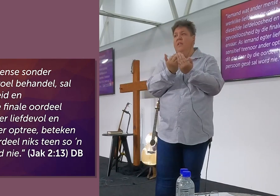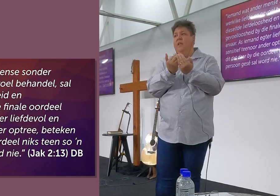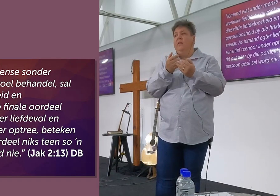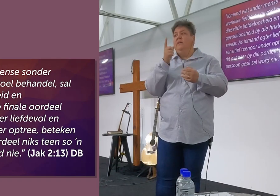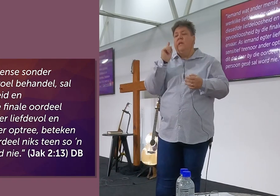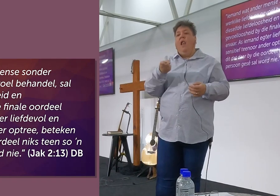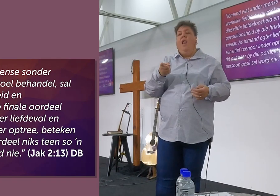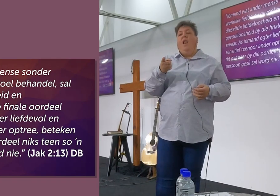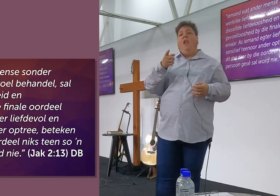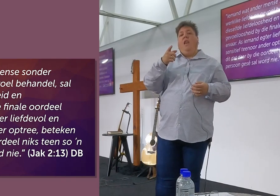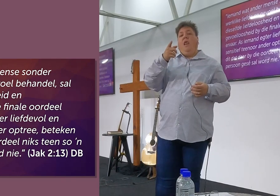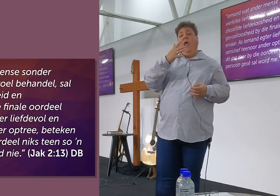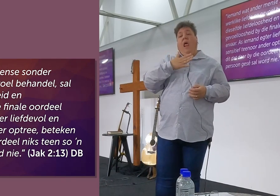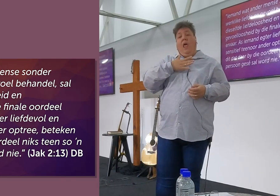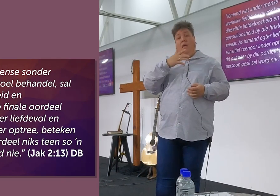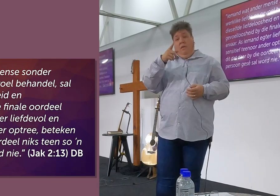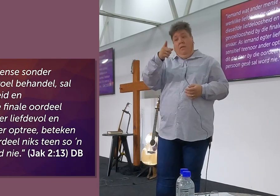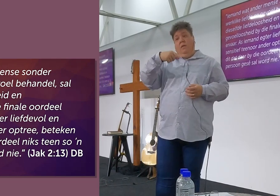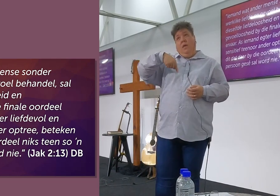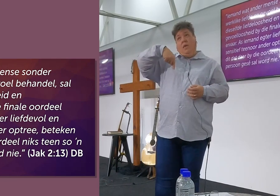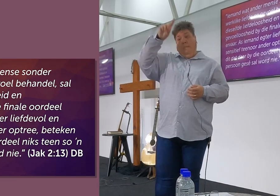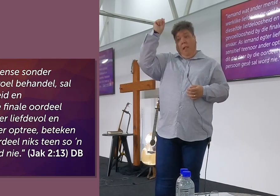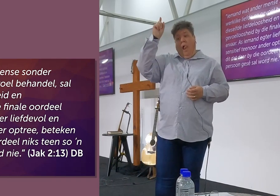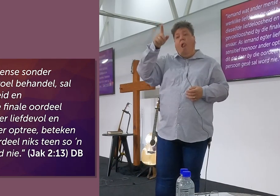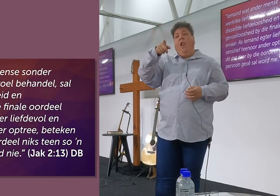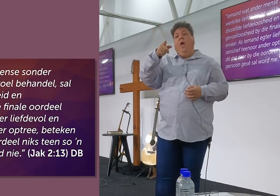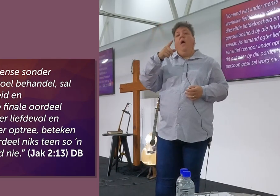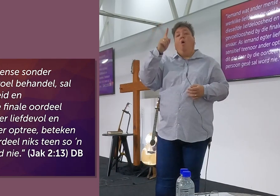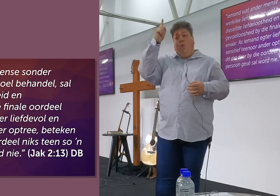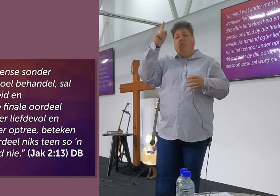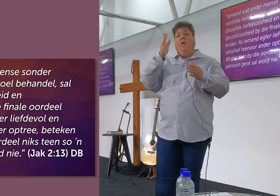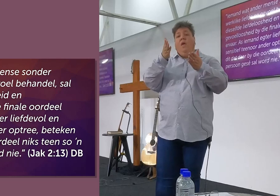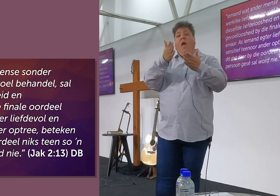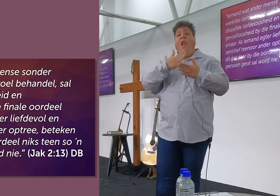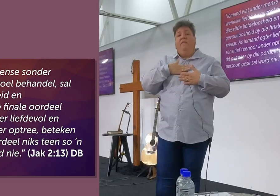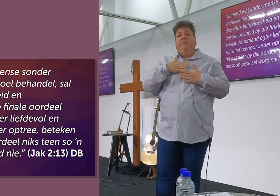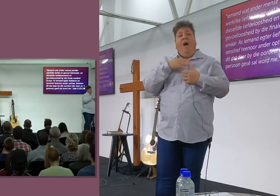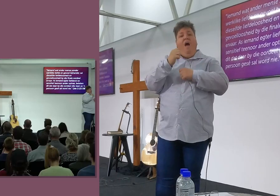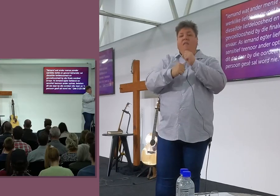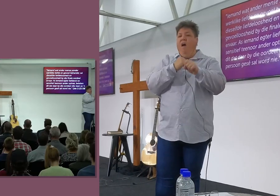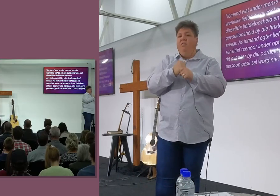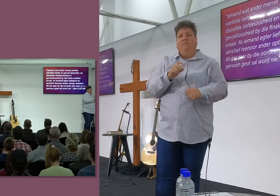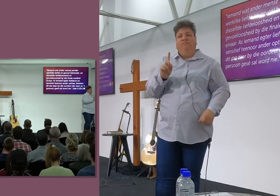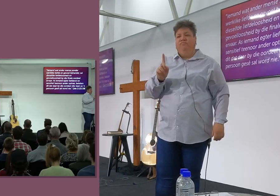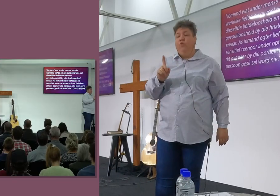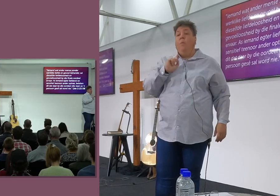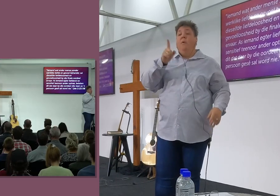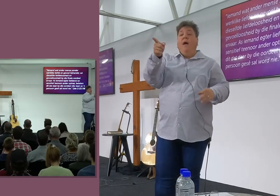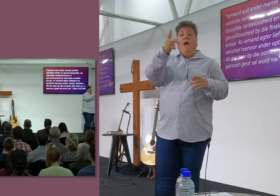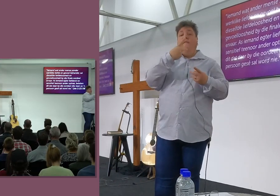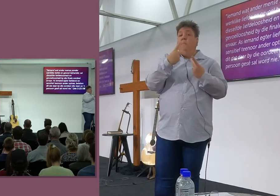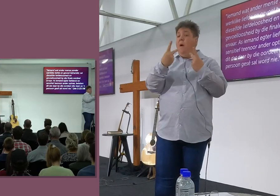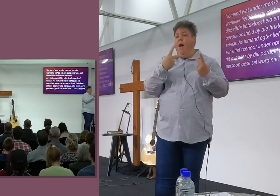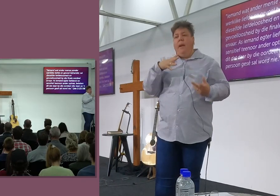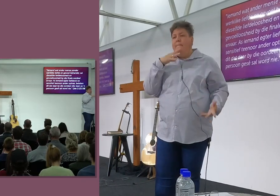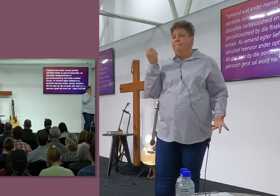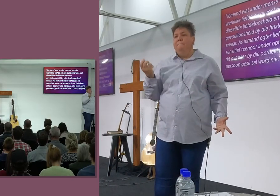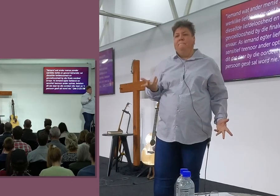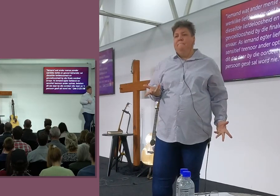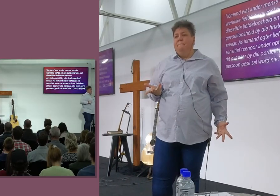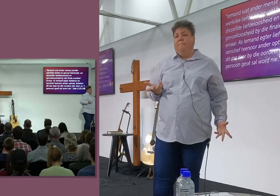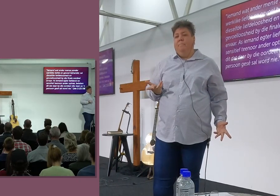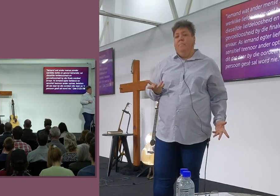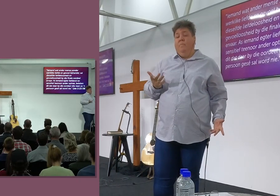selfde liefdeloosheid en gevoelloosheid per die finale oordeel ervaar. Nou kom ek stop met gega da. Die wat Jacobus sê. Jacobus sê, as my